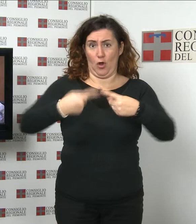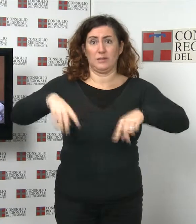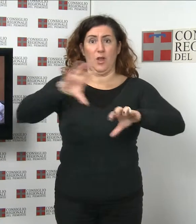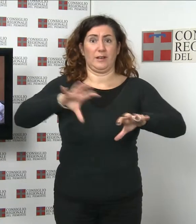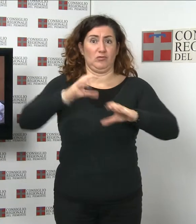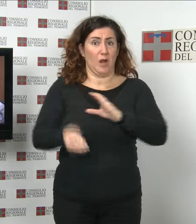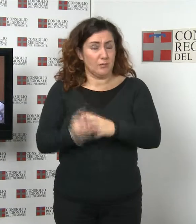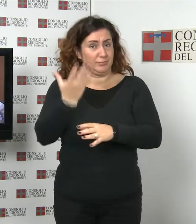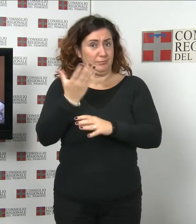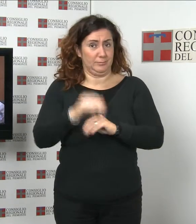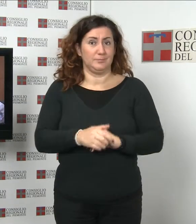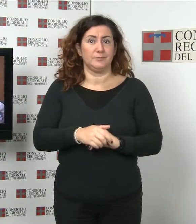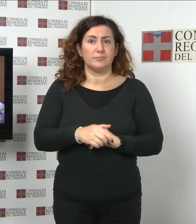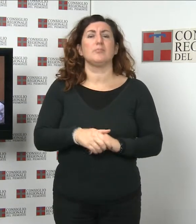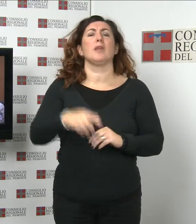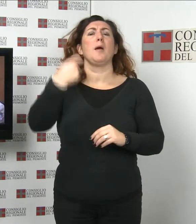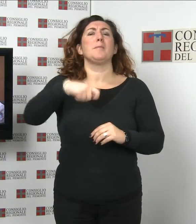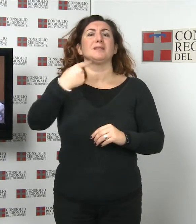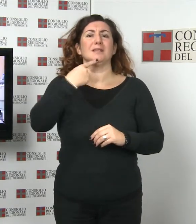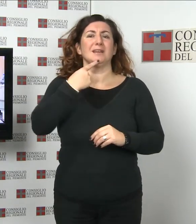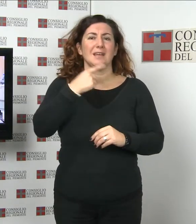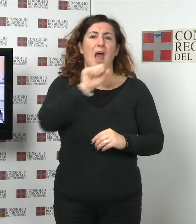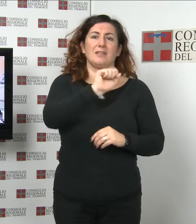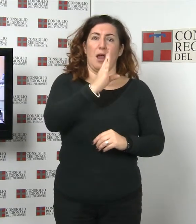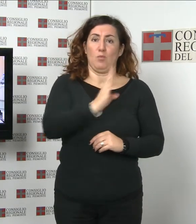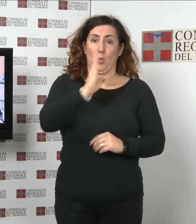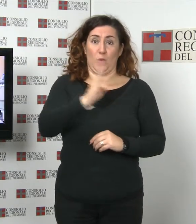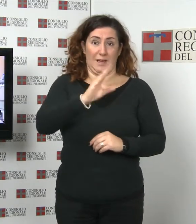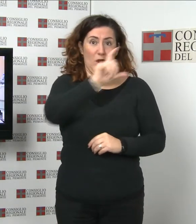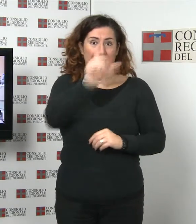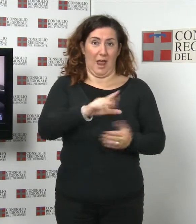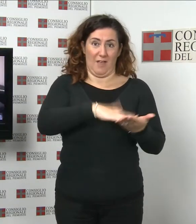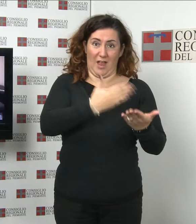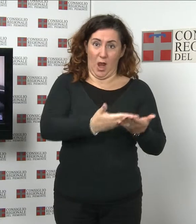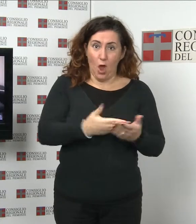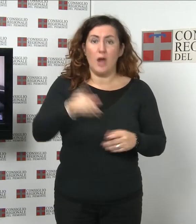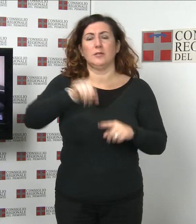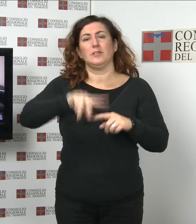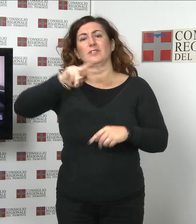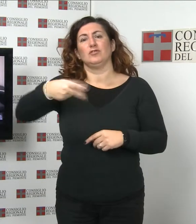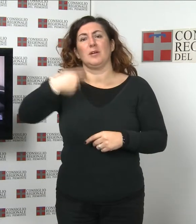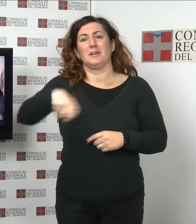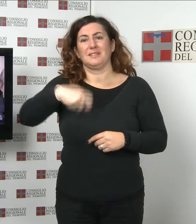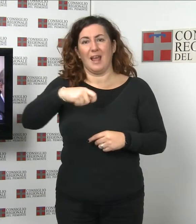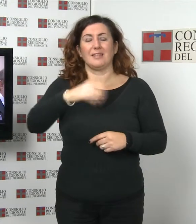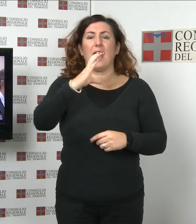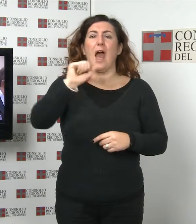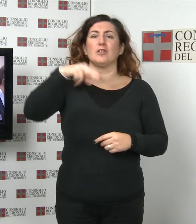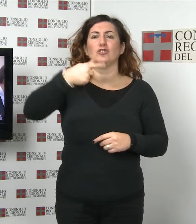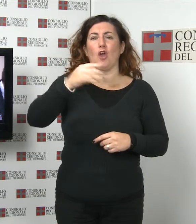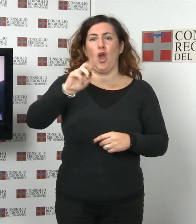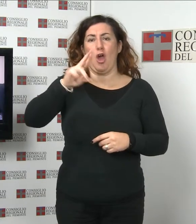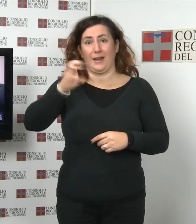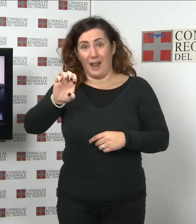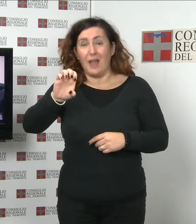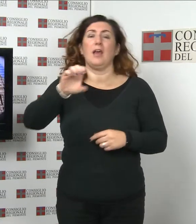stati eletti come Presidente Andrea Buquicchio Italia dei Valori e in qualità di Vice Presidenti Daniele Cantore Popolo della Libertà e Andrea Stara